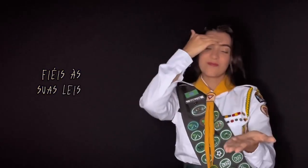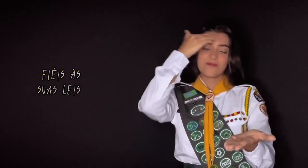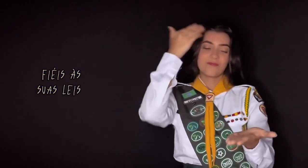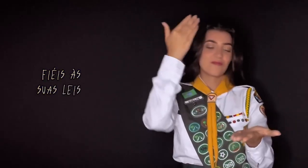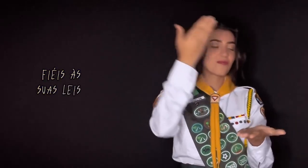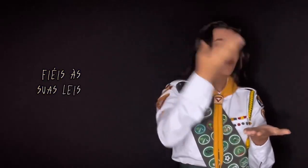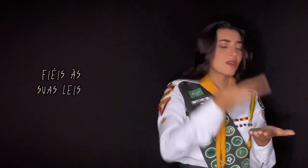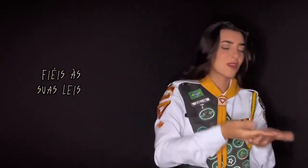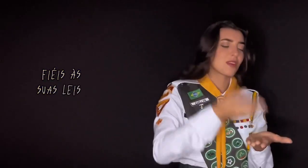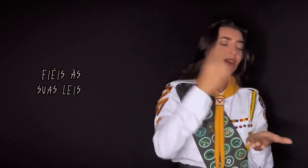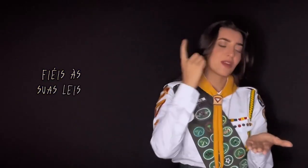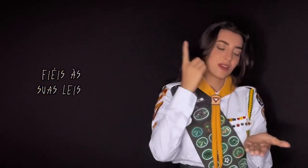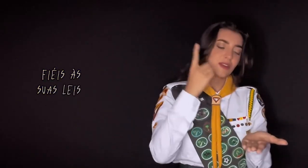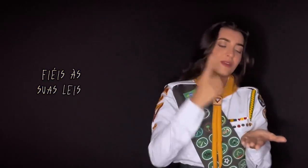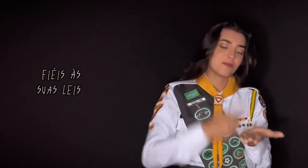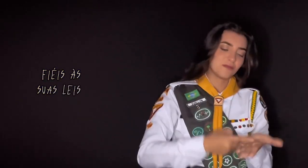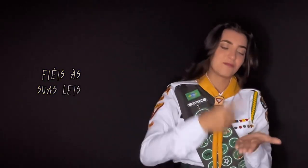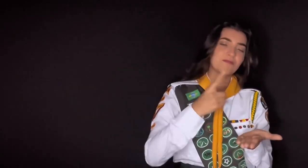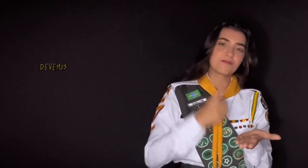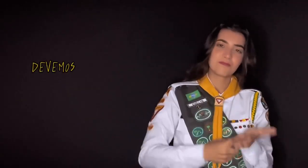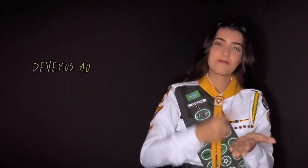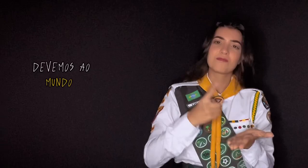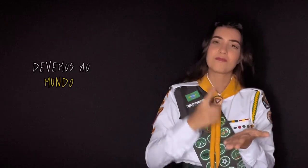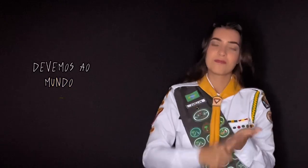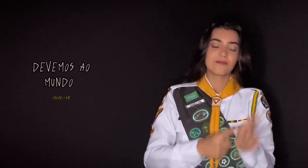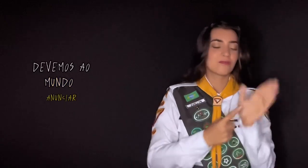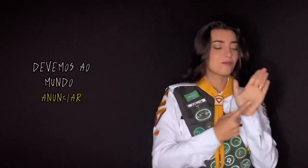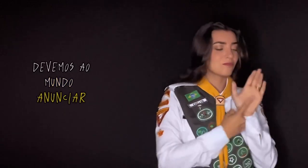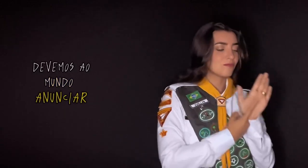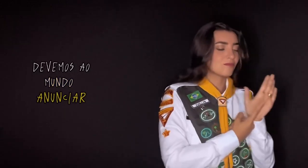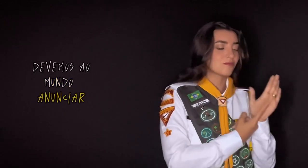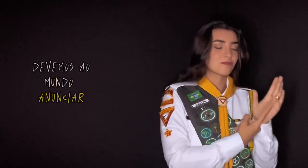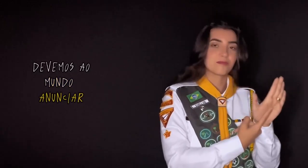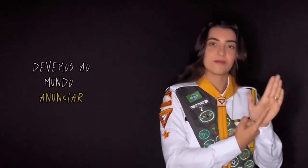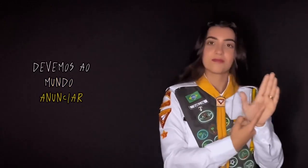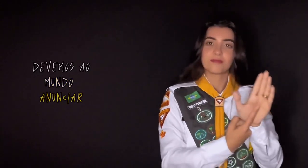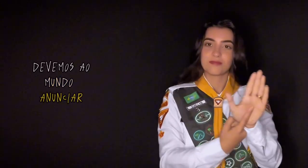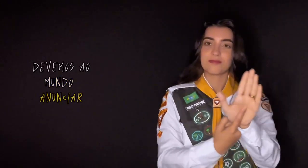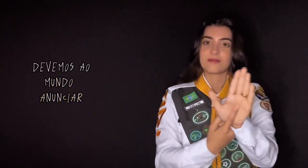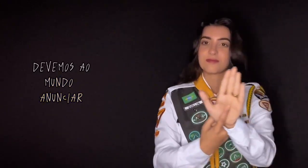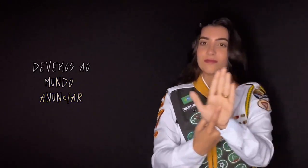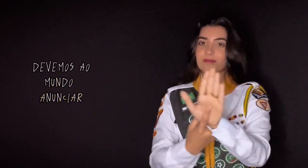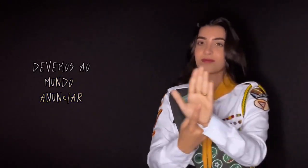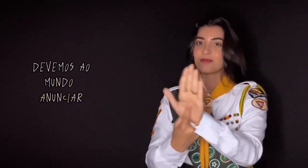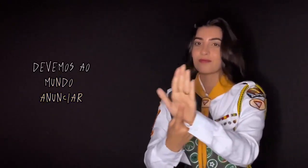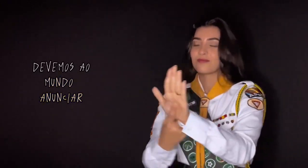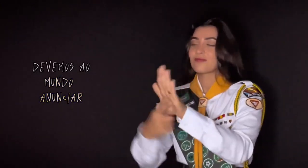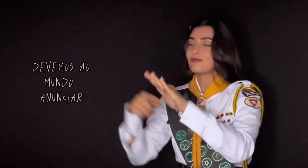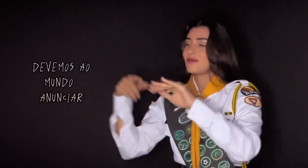as suas reis Devendo-nos ao mundo a mostrar